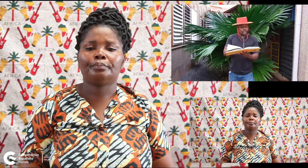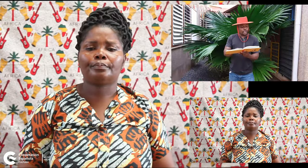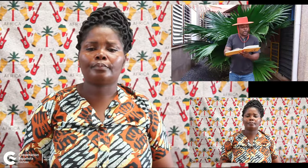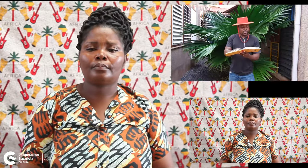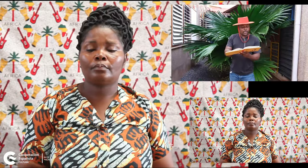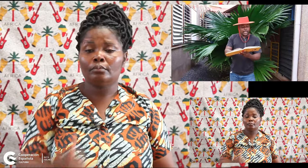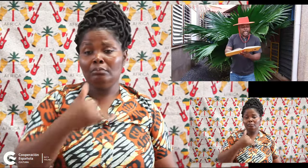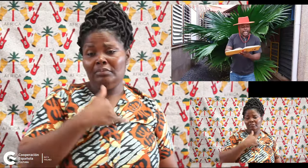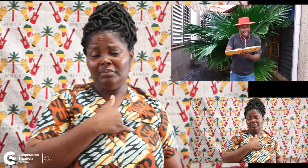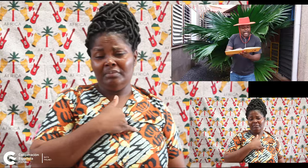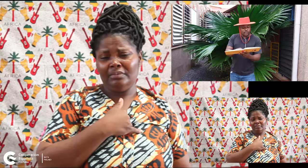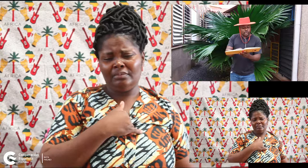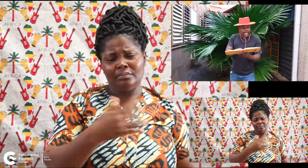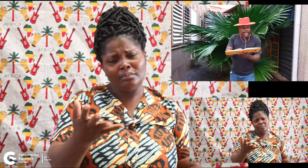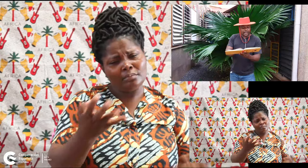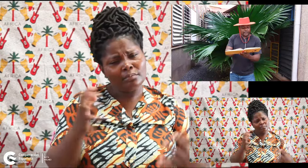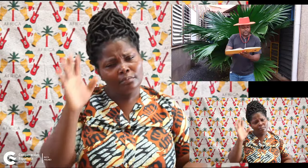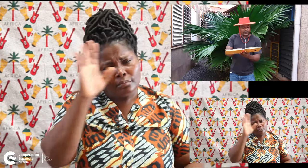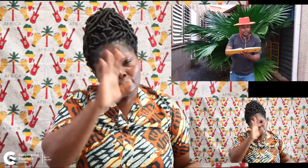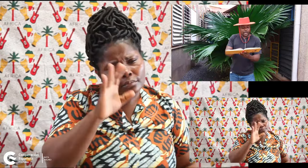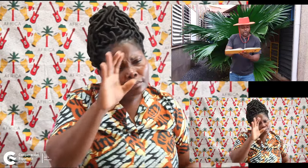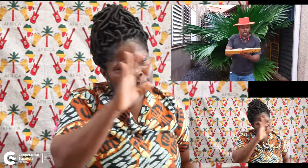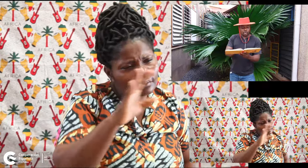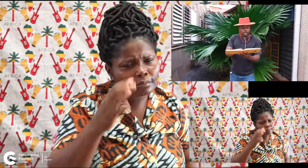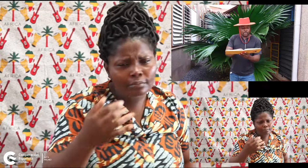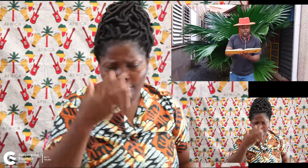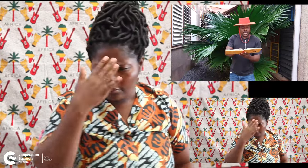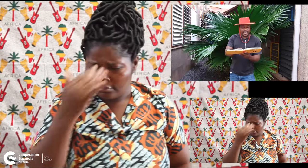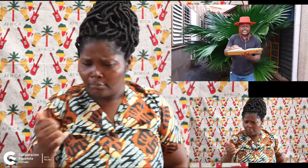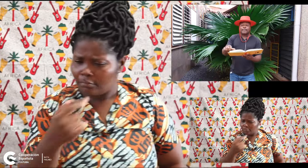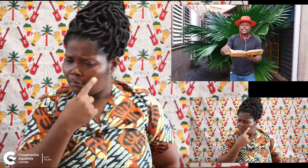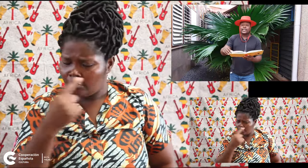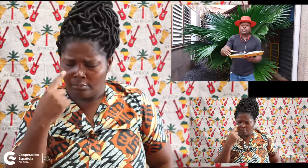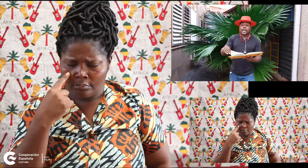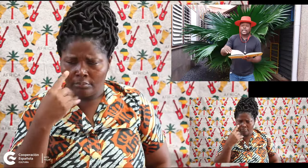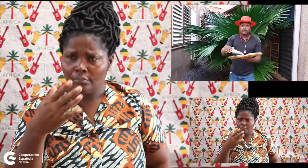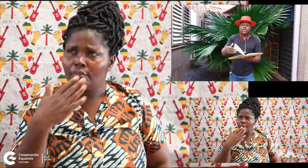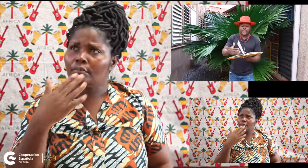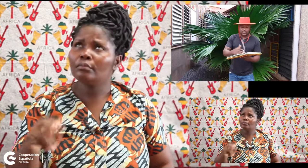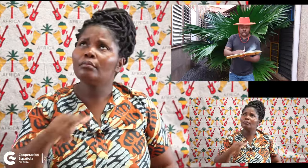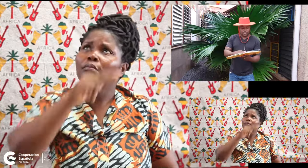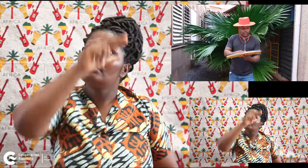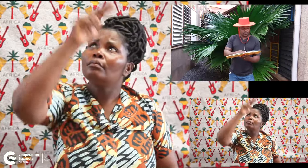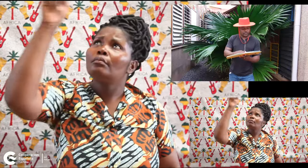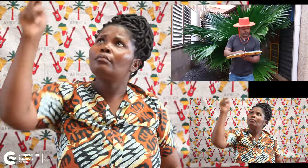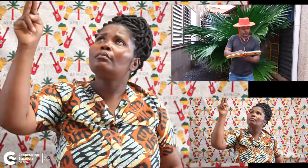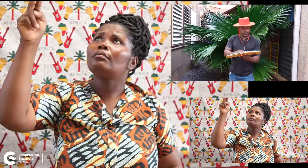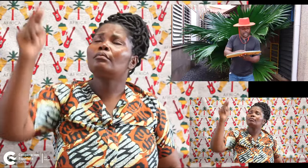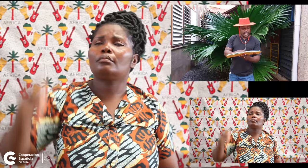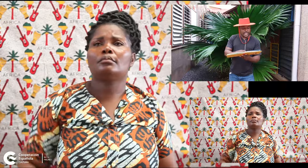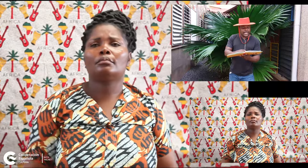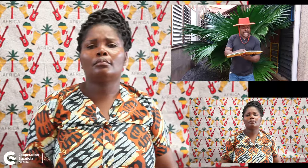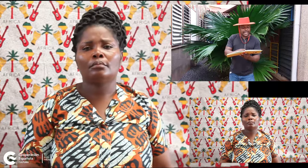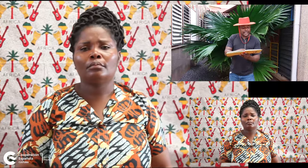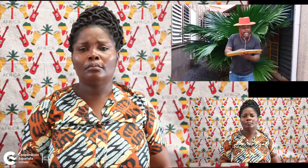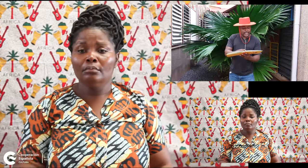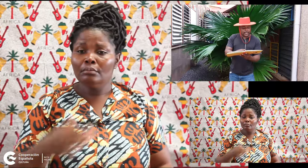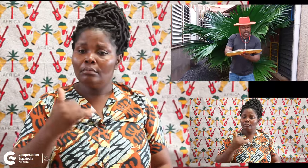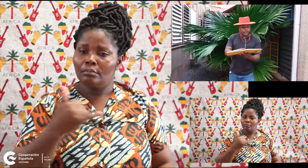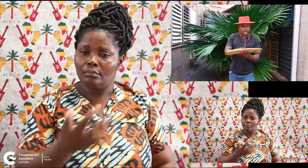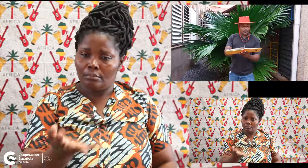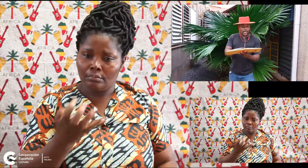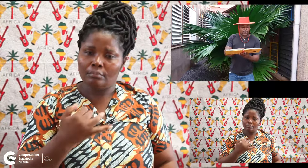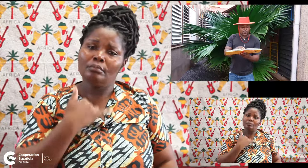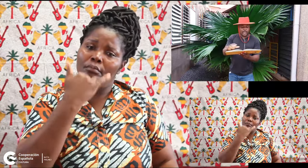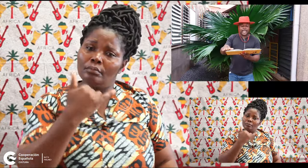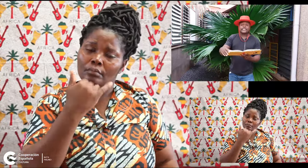Yo quería buscar, pero los ojos estaban en el universo. Quería gritar,